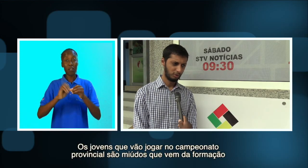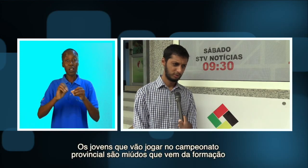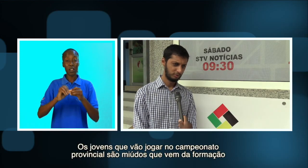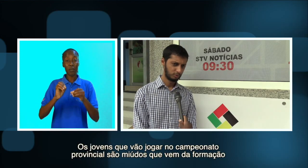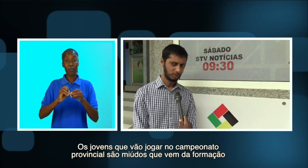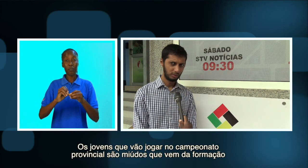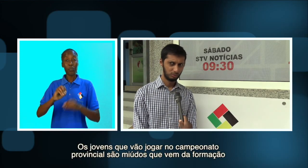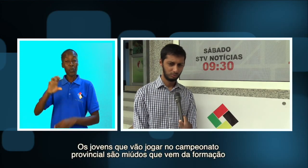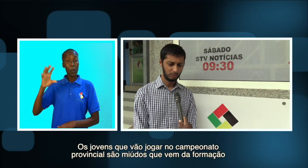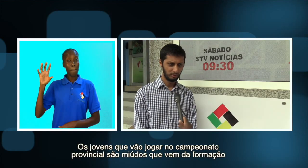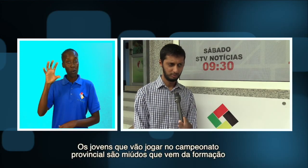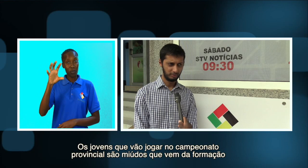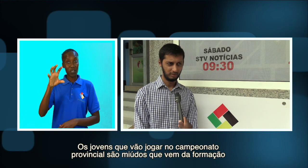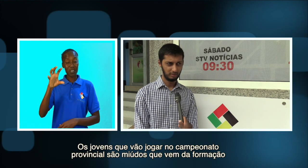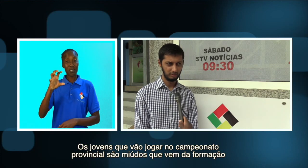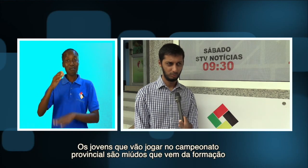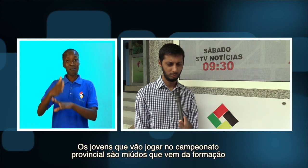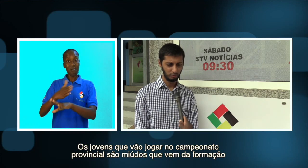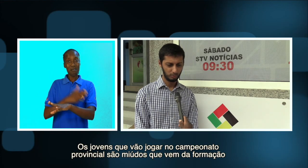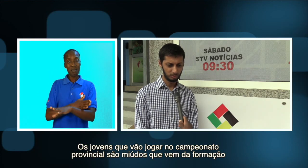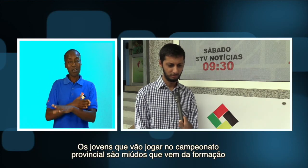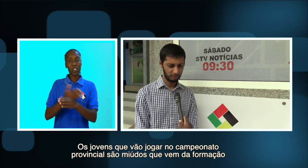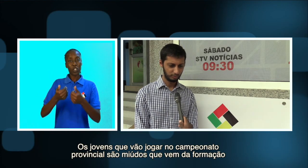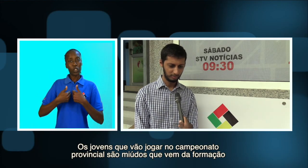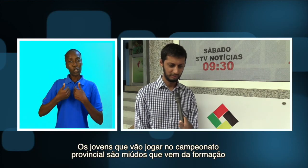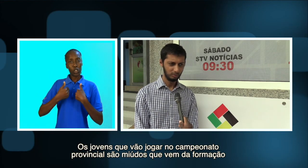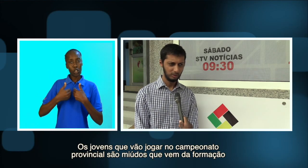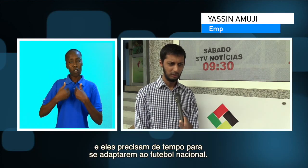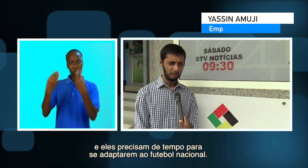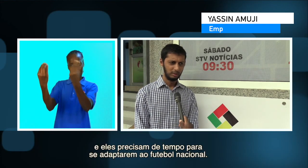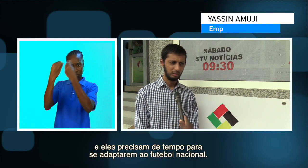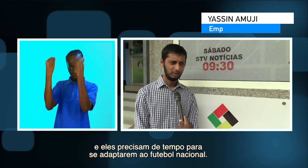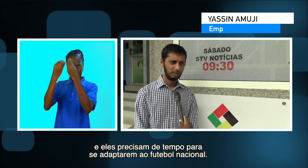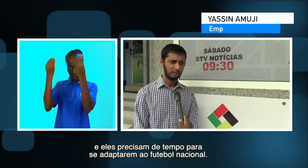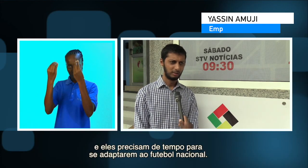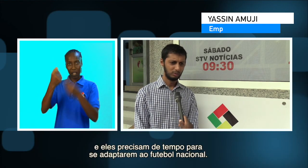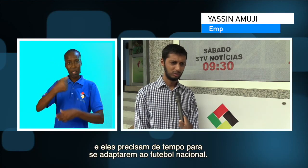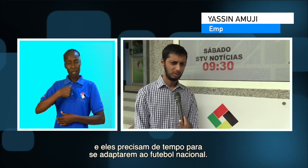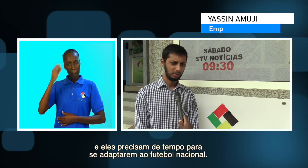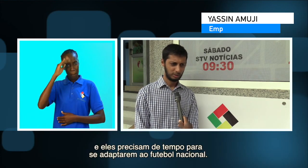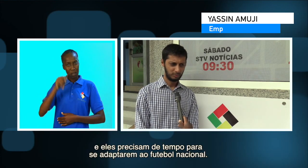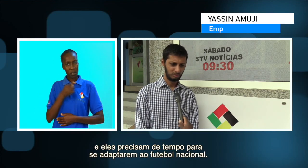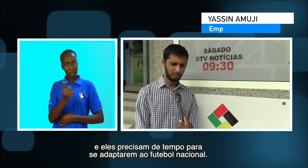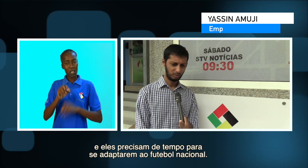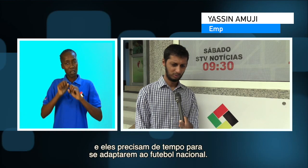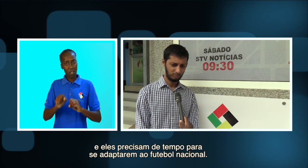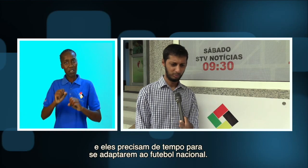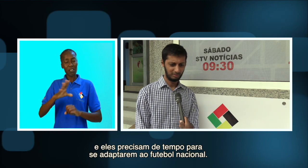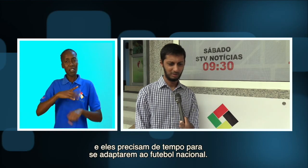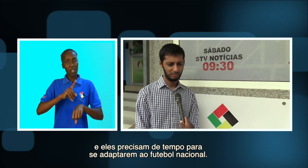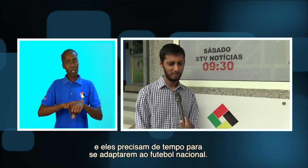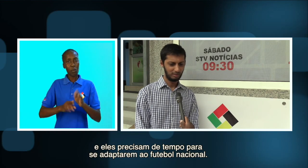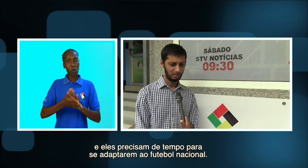Os jovens que vão jogar no Campeonato Provincial são miúdos que vêm da formação. E acredito que eles precisam de ter um